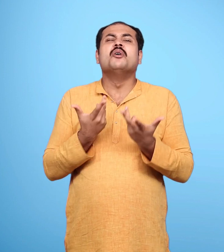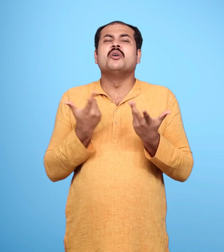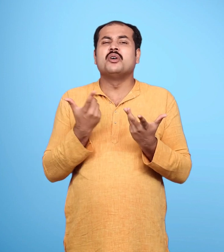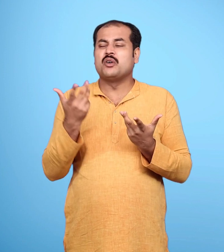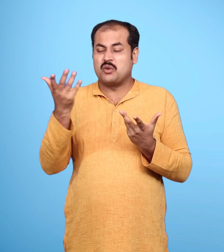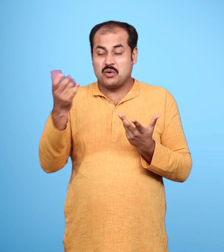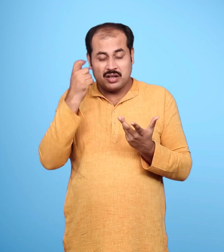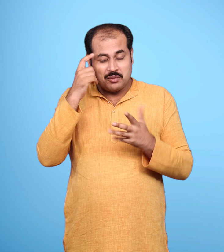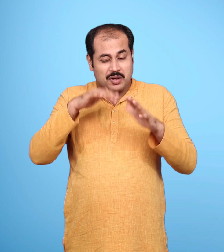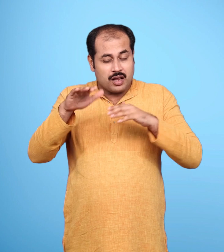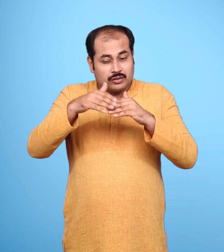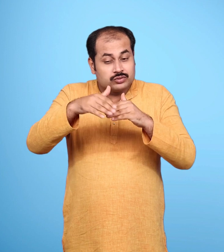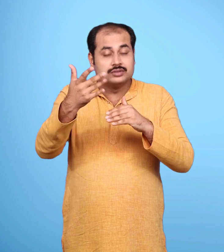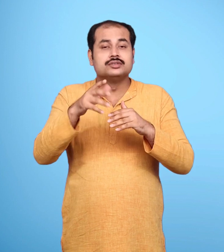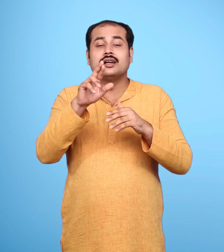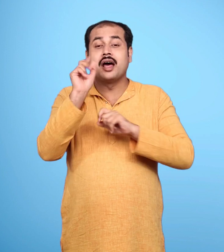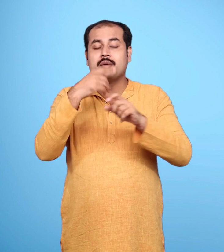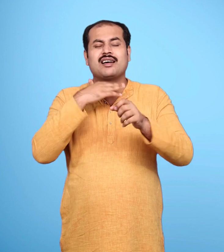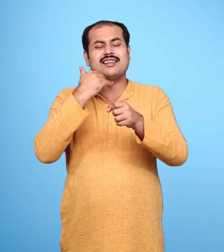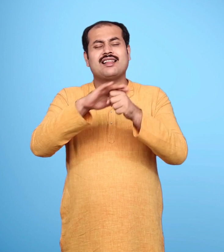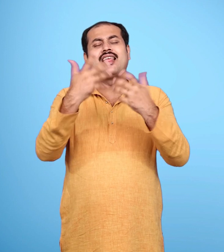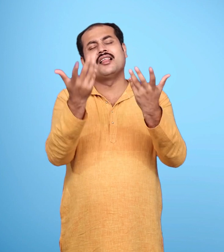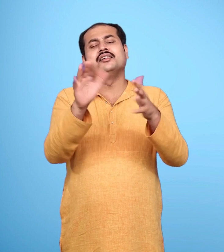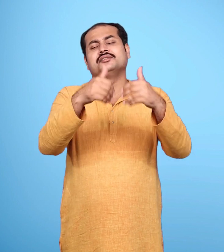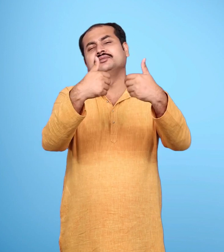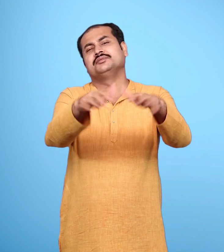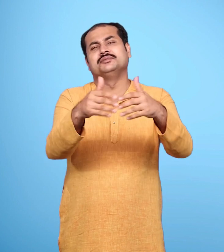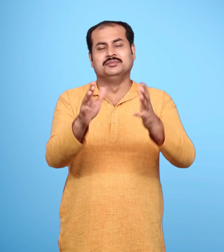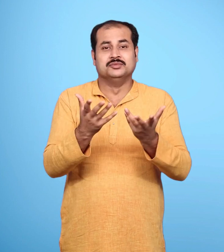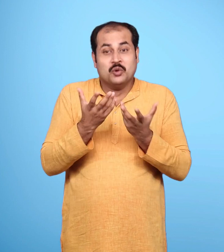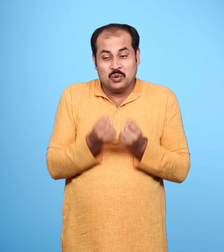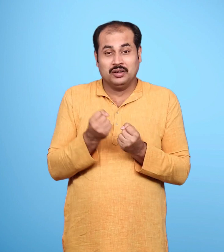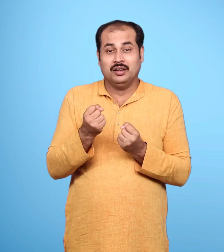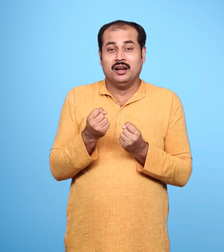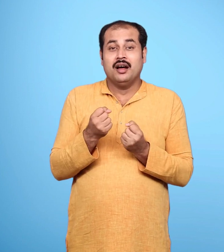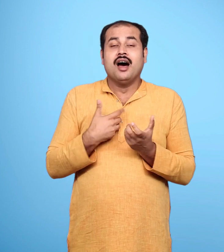चाहते हैं कि राम ना रहें मारे जाएं ताकि राजपाट उनका हो जाए